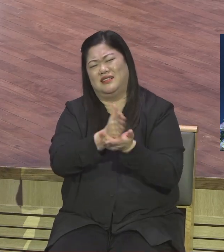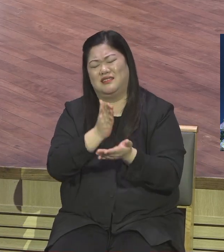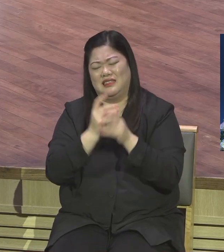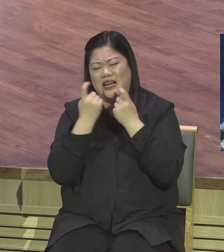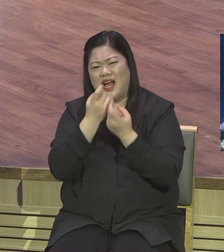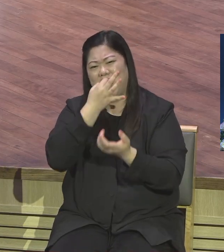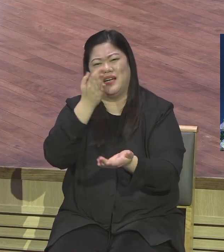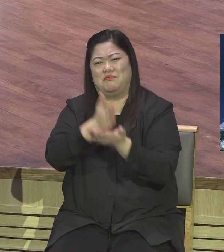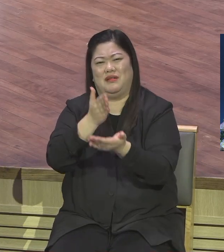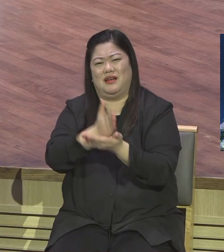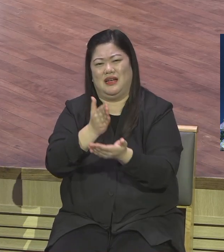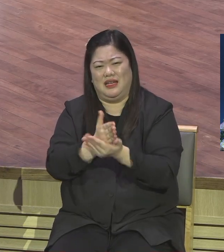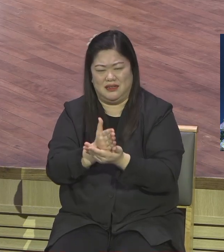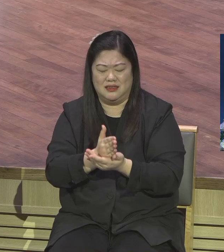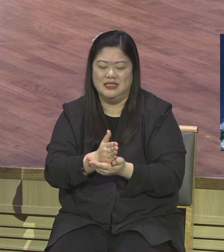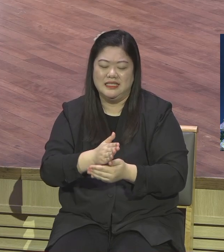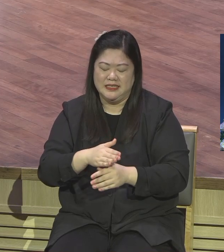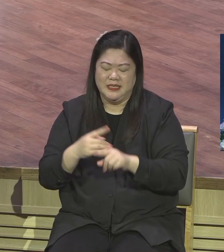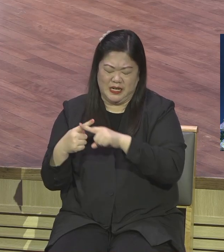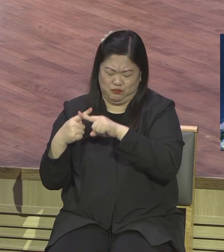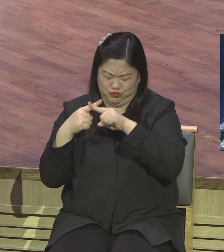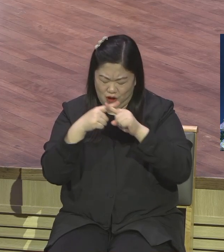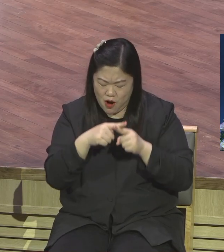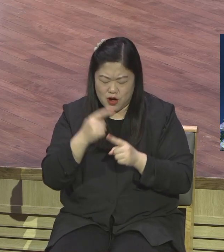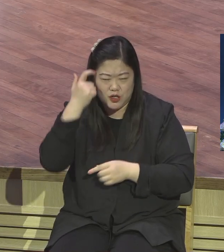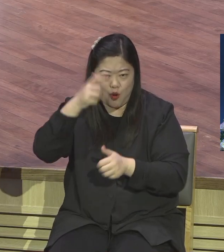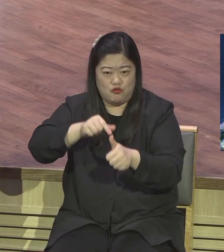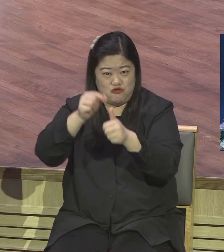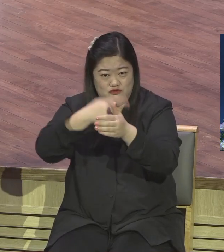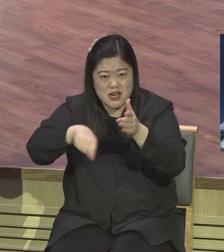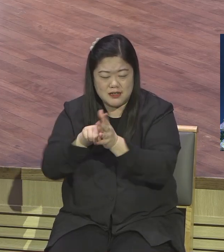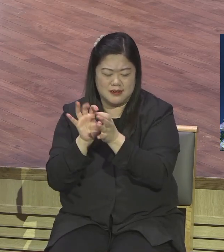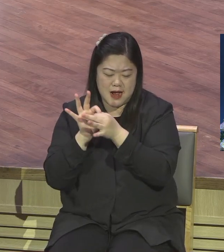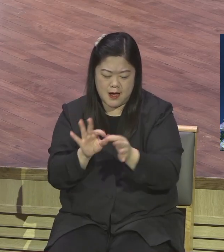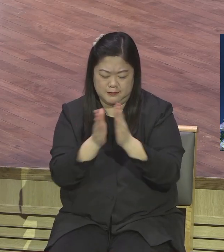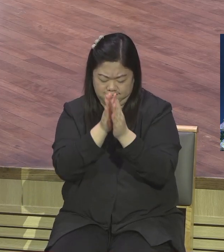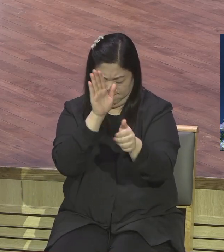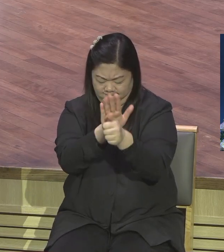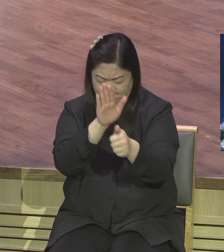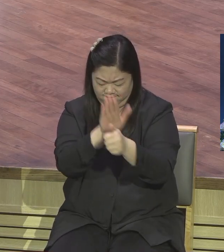여러분 하나님께서 주시는 이 응답 이 기도의 비밀 이 축복